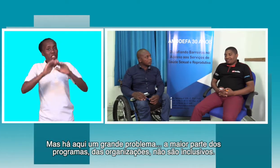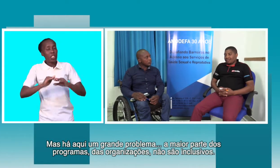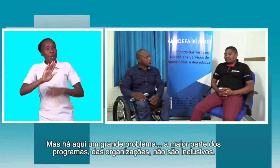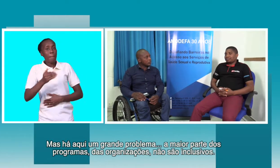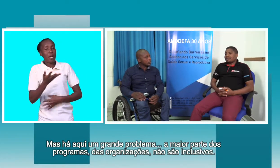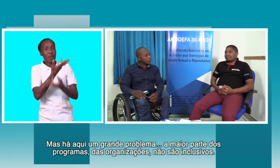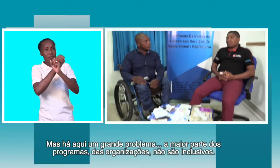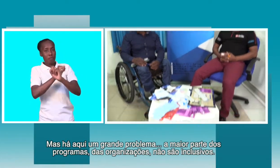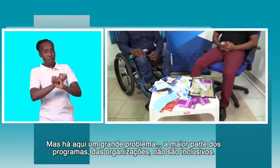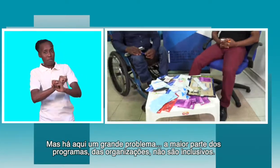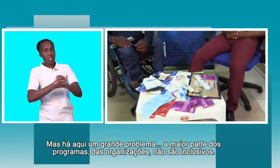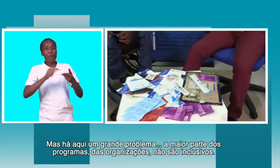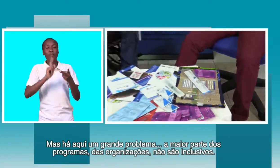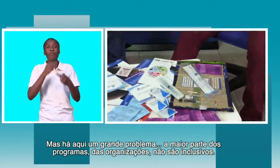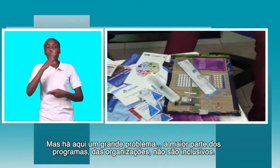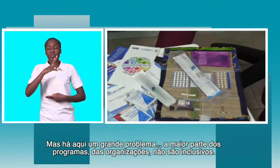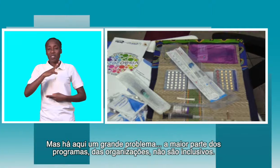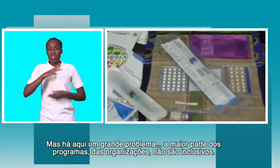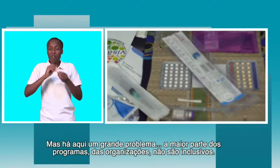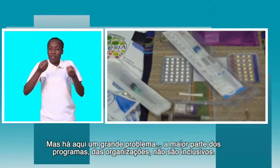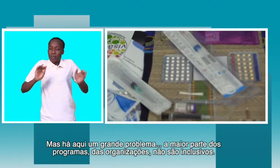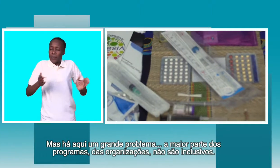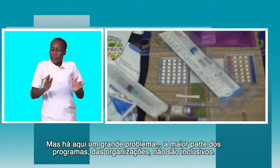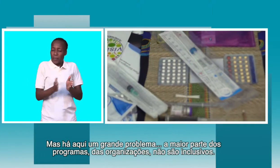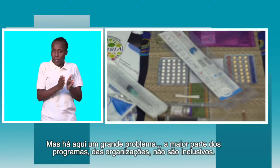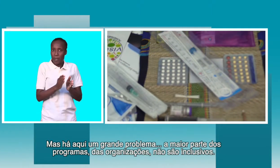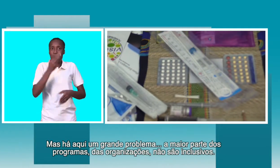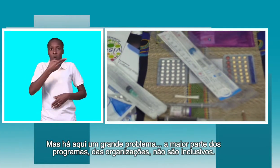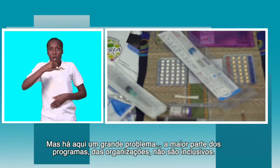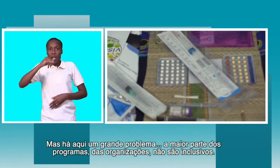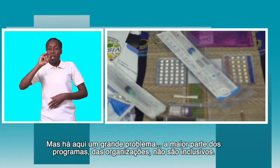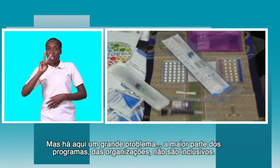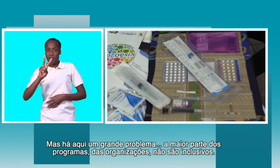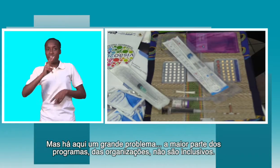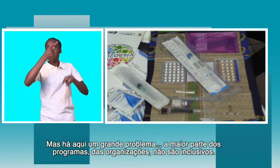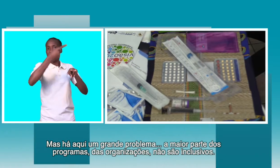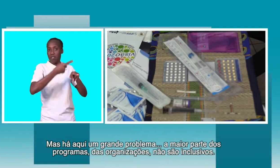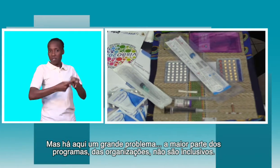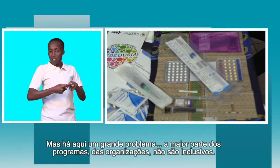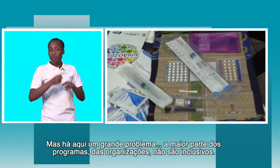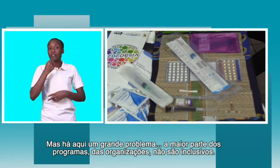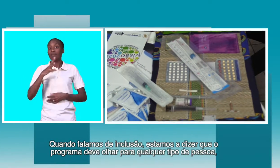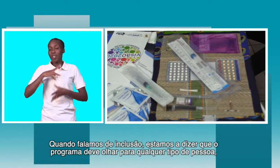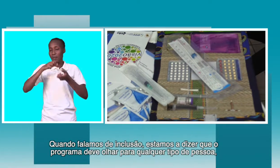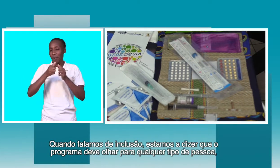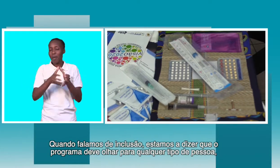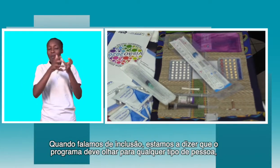a maior parte dessas organizações, a maior parte desses programas, eles não são inclusivos. Quando a gente fala de programas